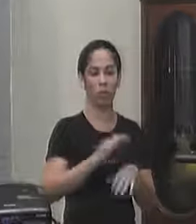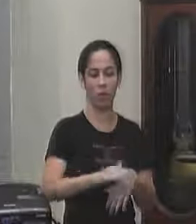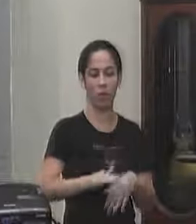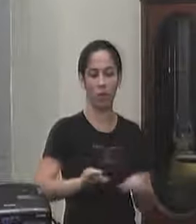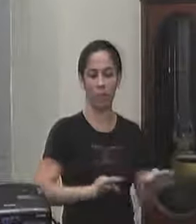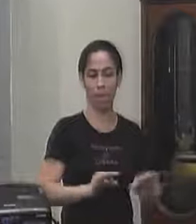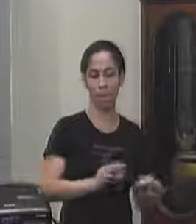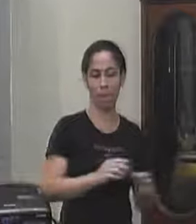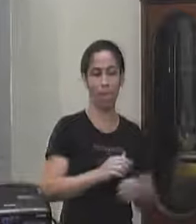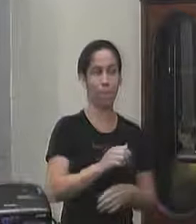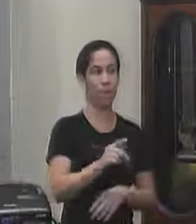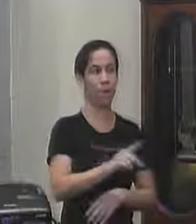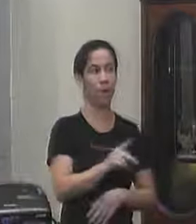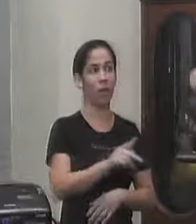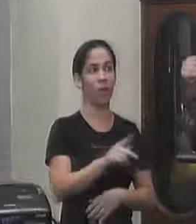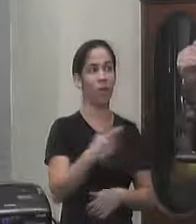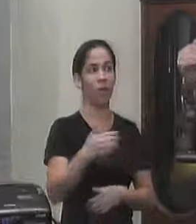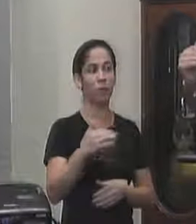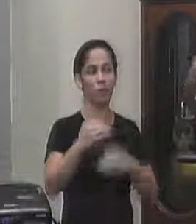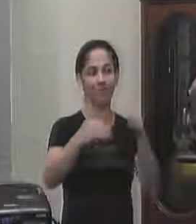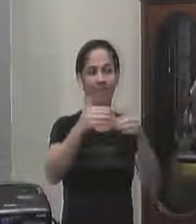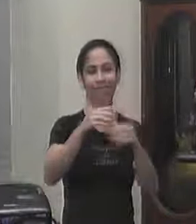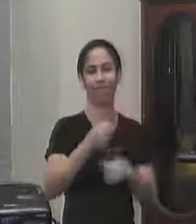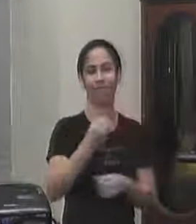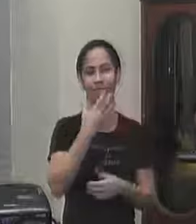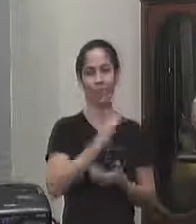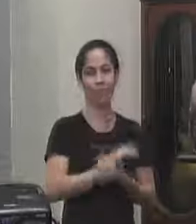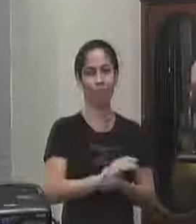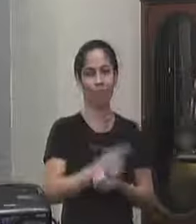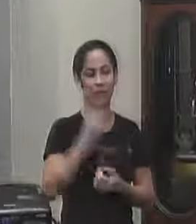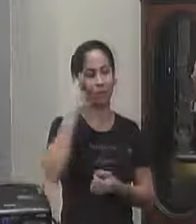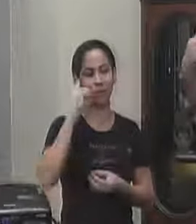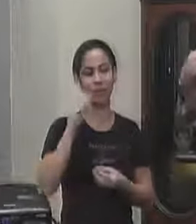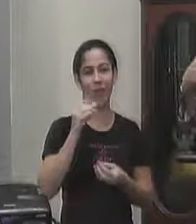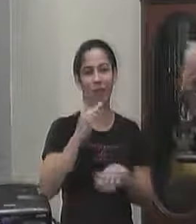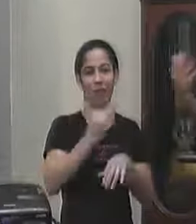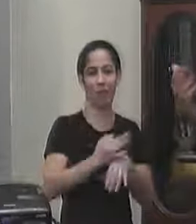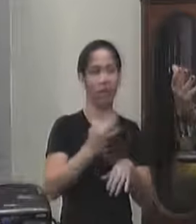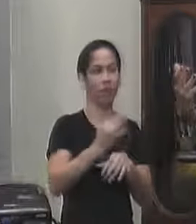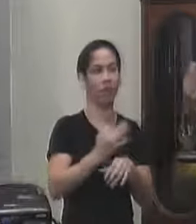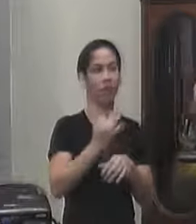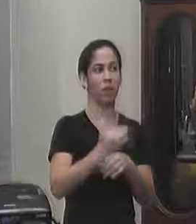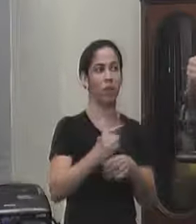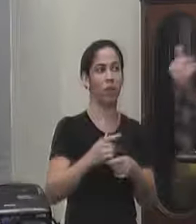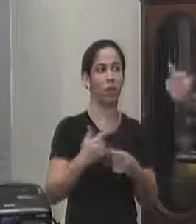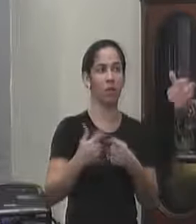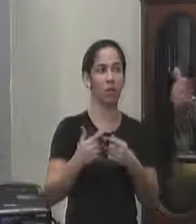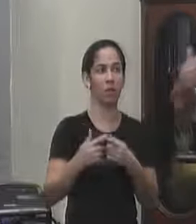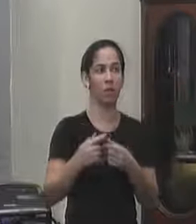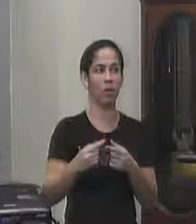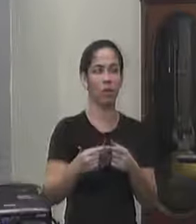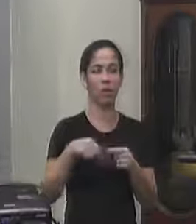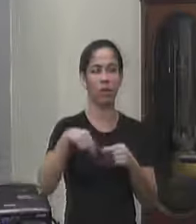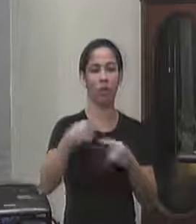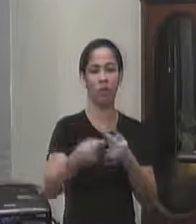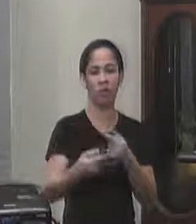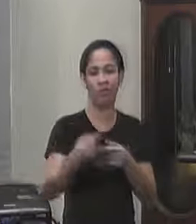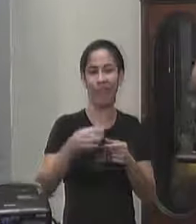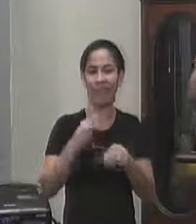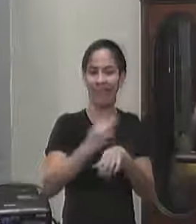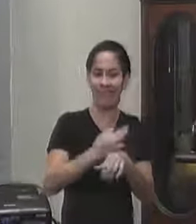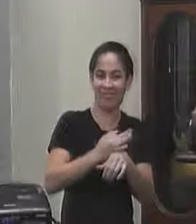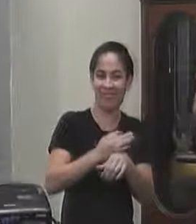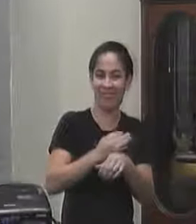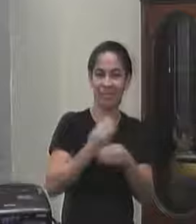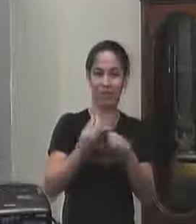planejamento porque o professor não tem uma sequência ele não tem ele não pode progredir porque ele vai ele volta pra